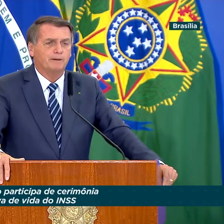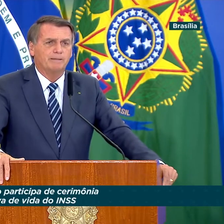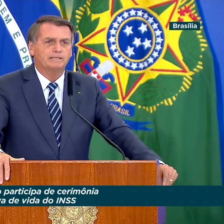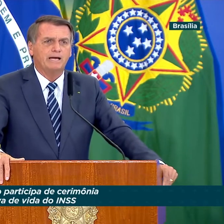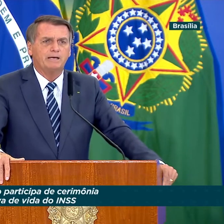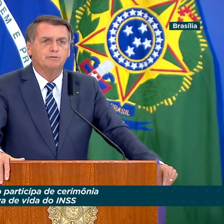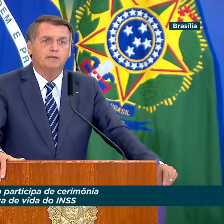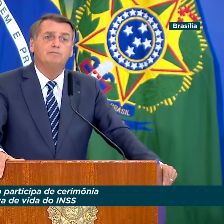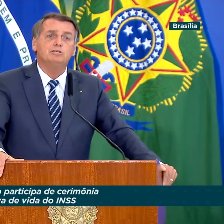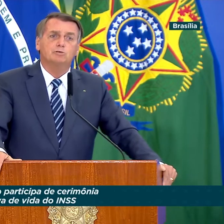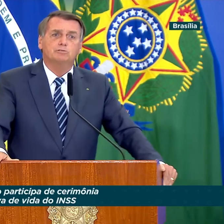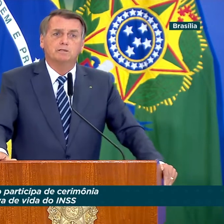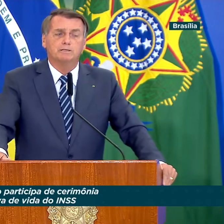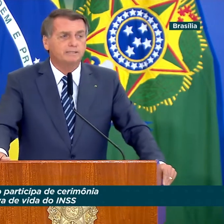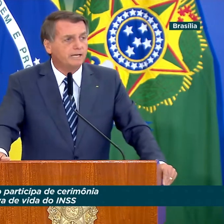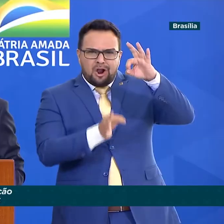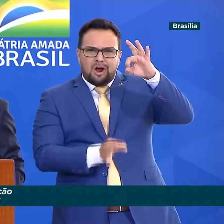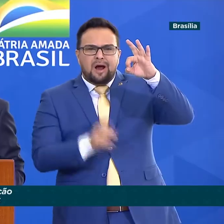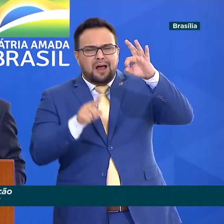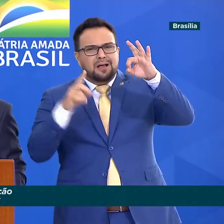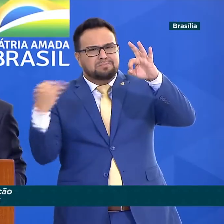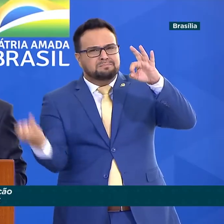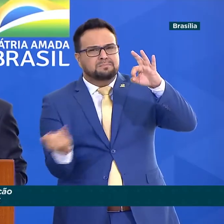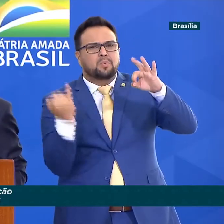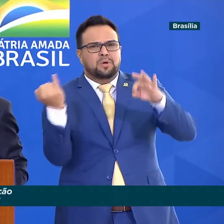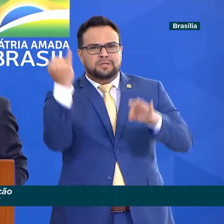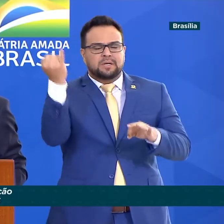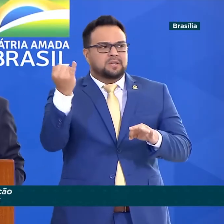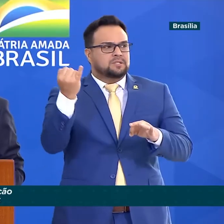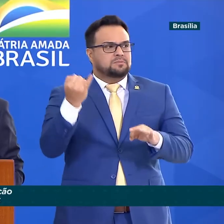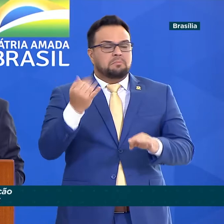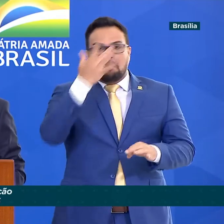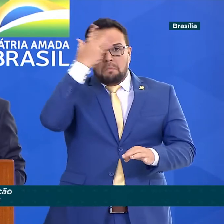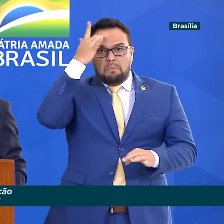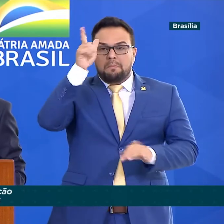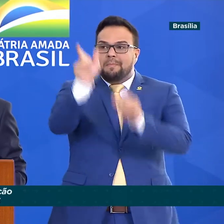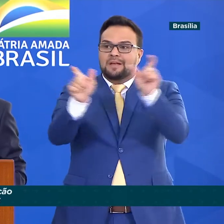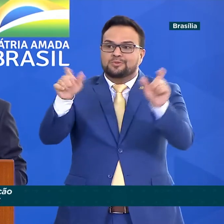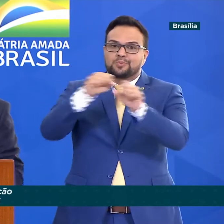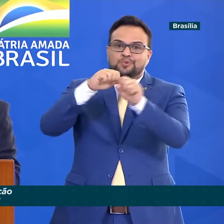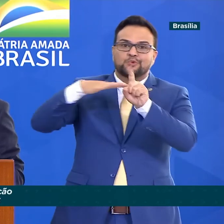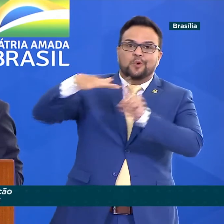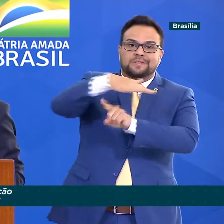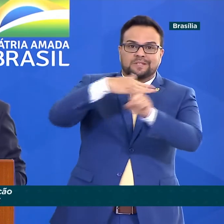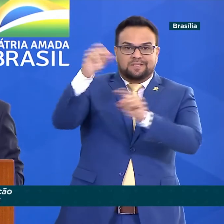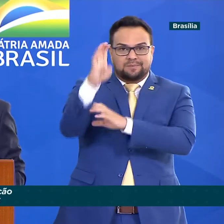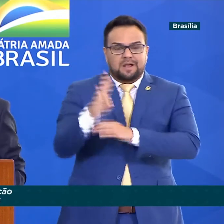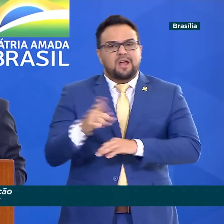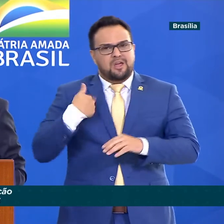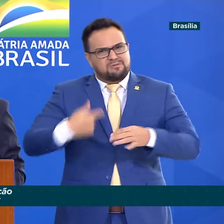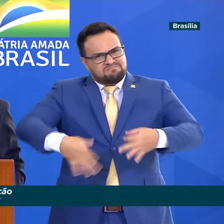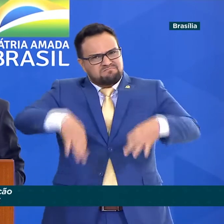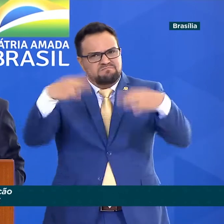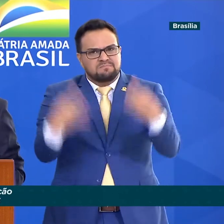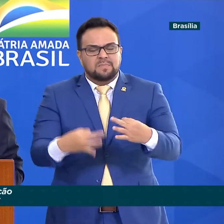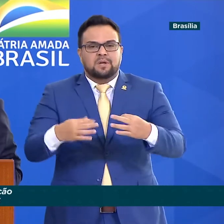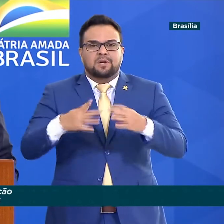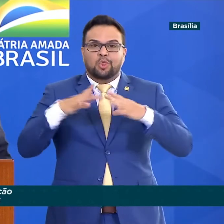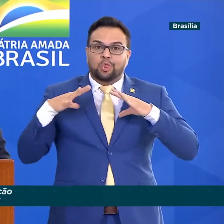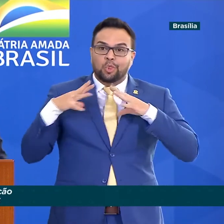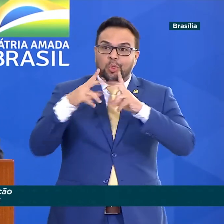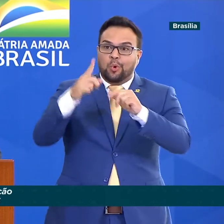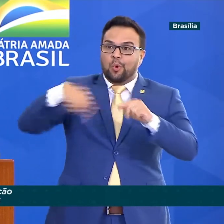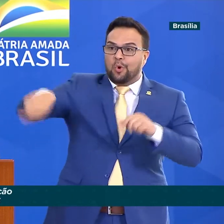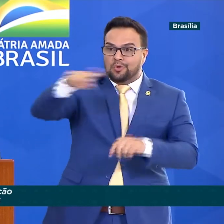e garante a manutenção do pagamento. Segundo o presidente do INSS, atualmente 36 bilhões de brasileiros